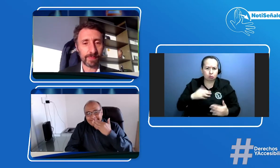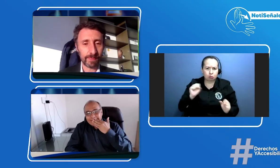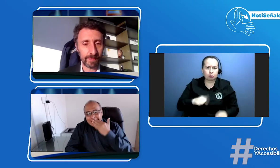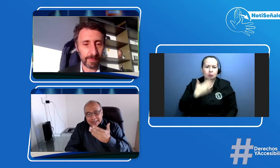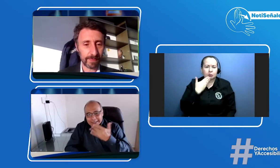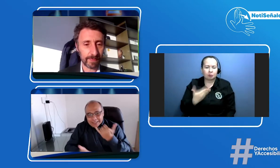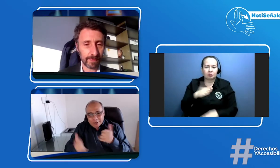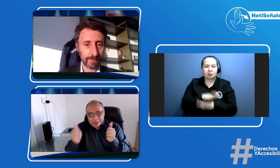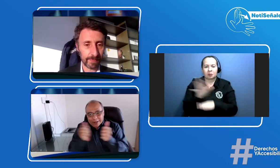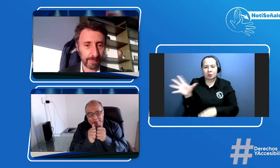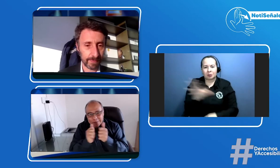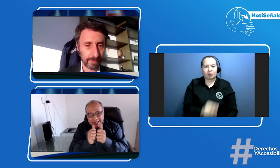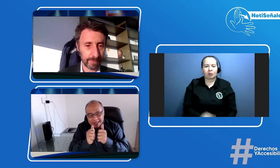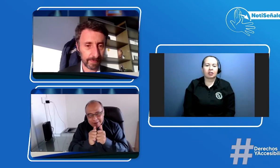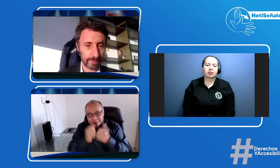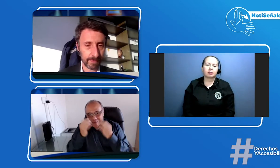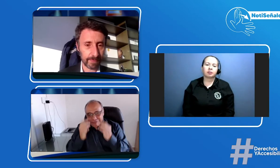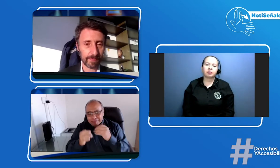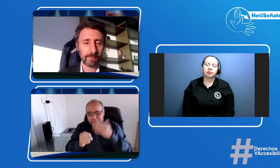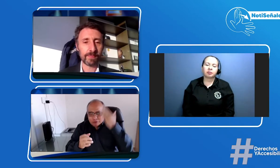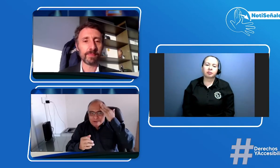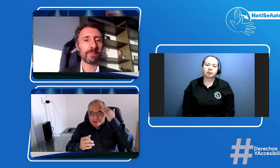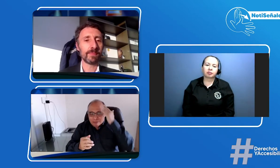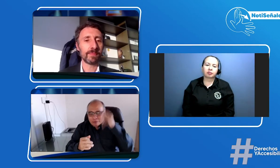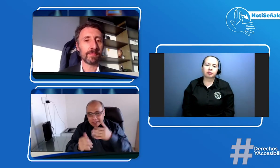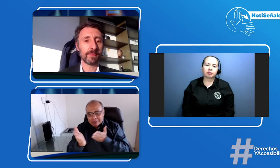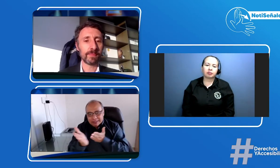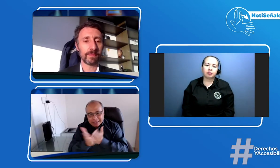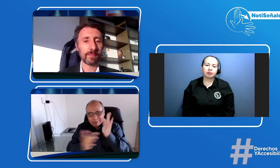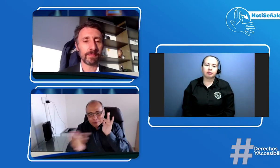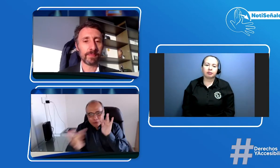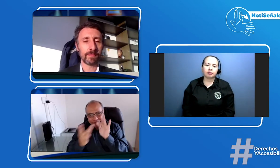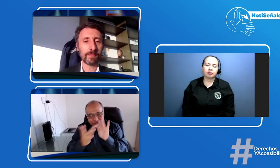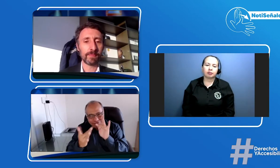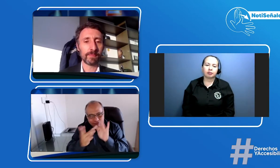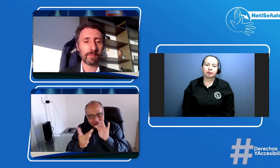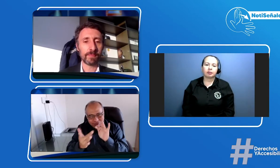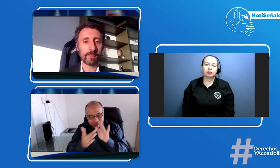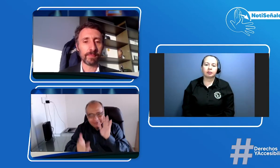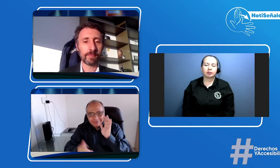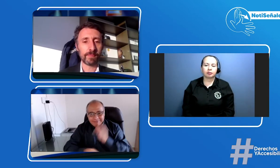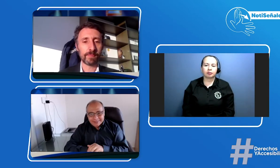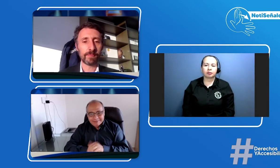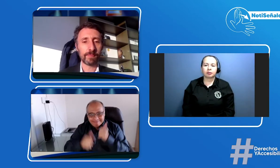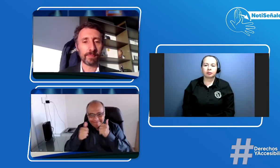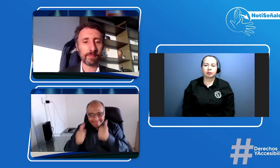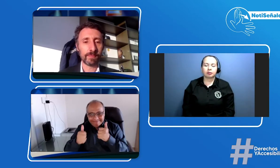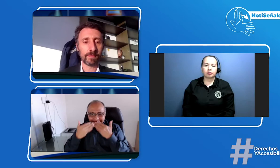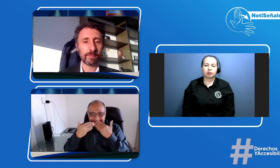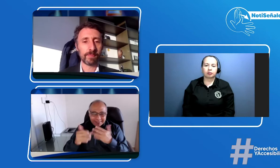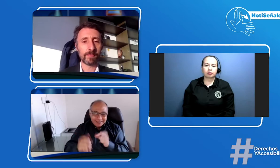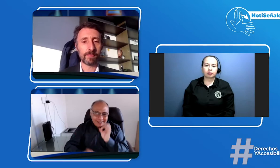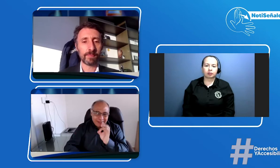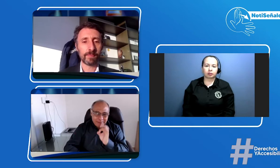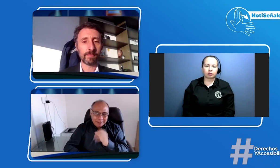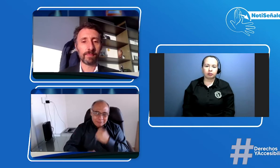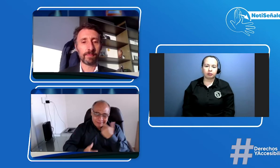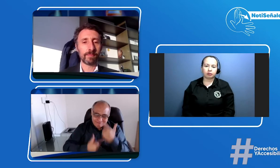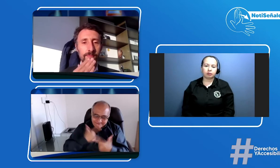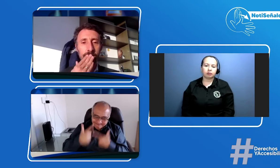muchas gracias a usted doctor Lota por acompañarnos en este espacio yo sé que seguiremos en contacto entonces mil gracias y que se muy